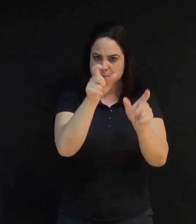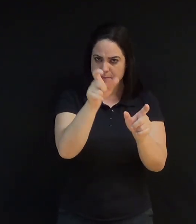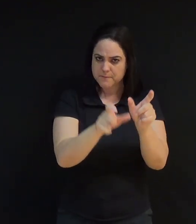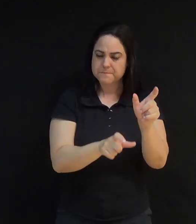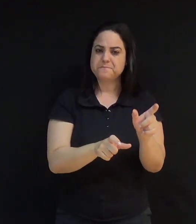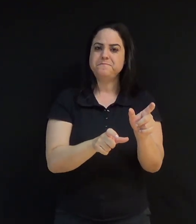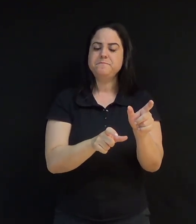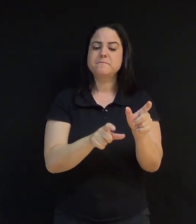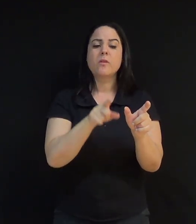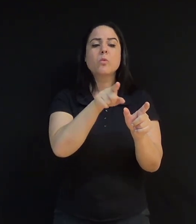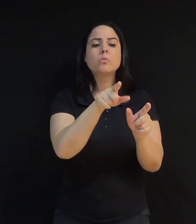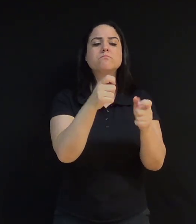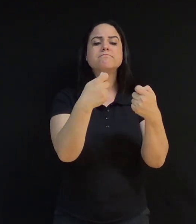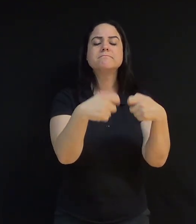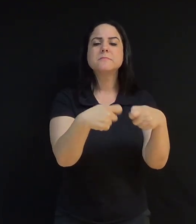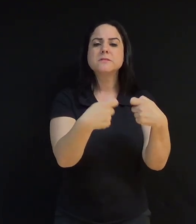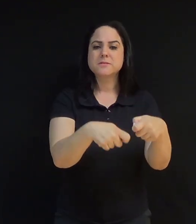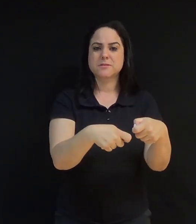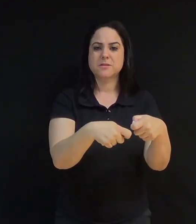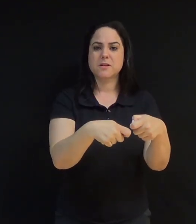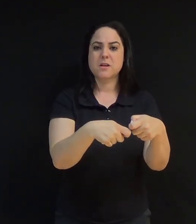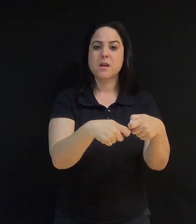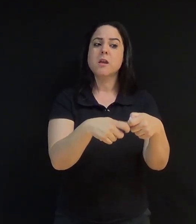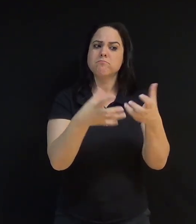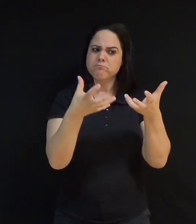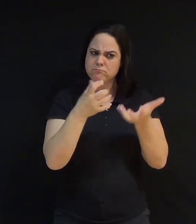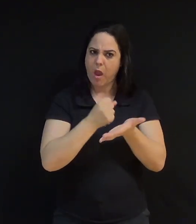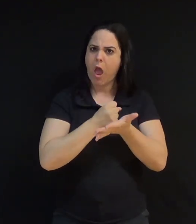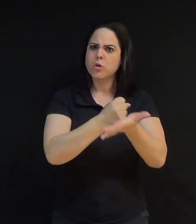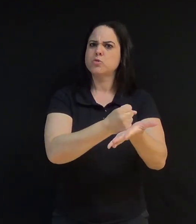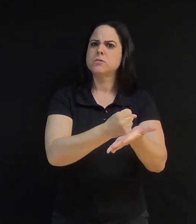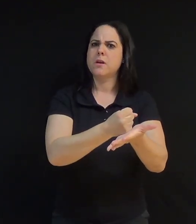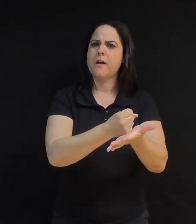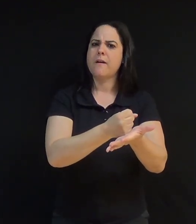que Ele está precisando E não hesitar em ajudá-lo Em nome de Jesus o que